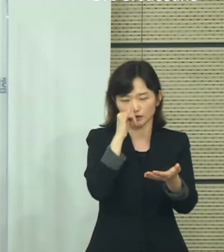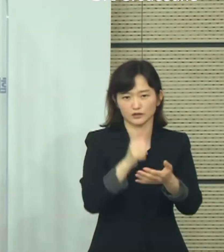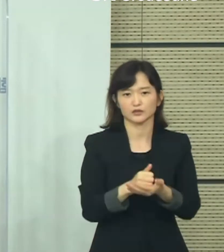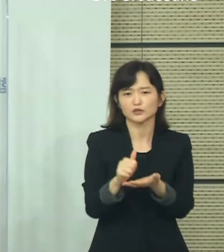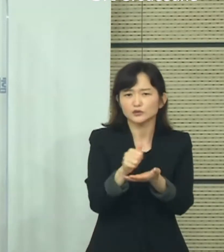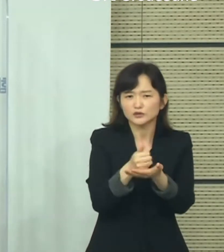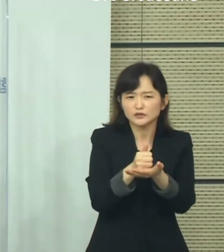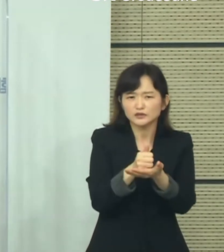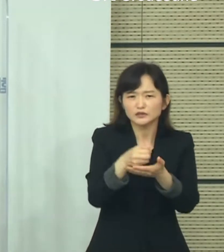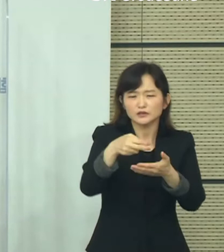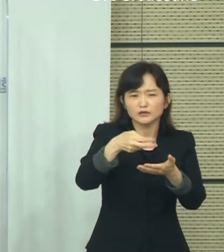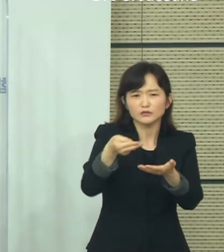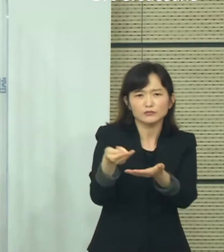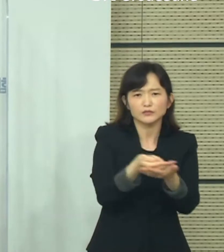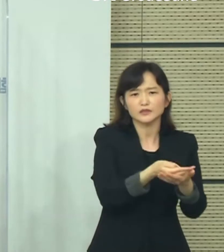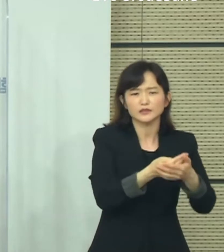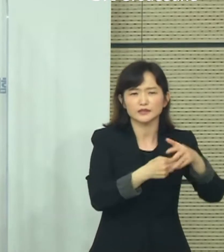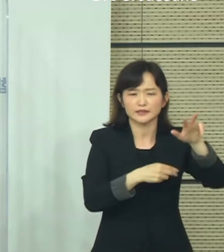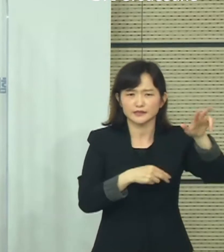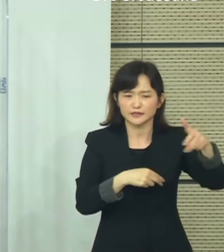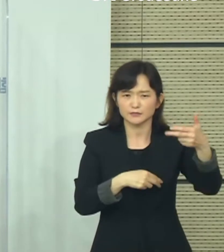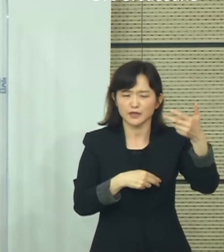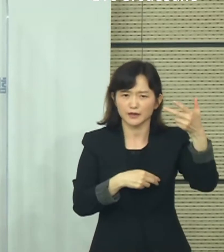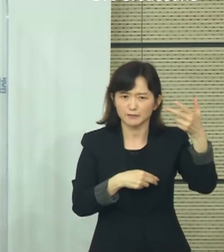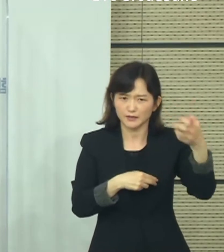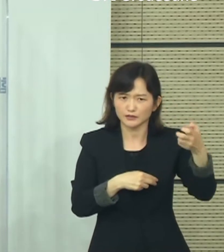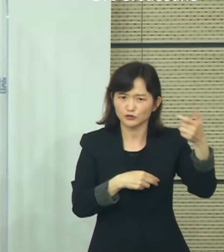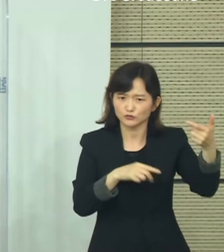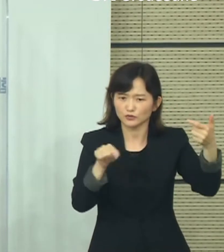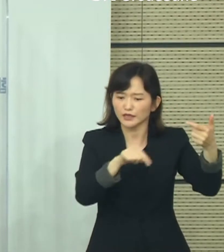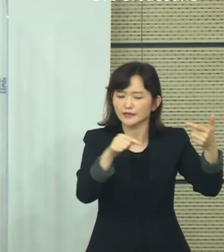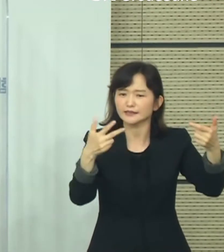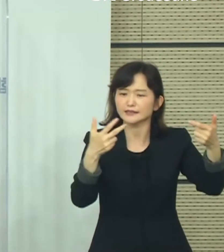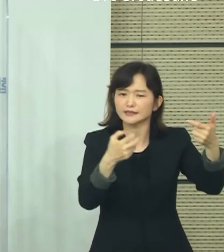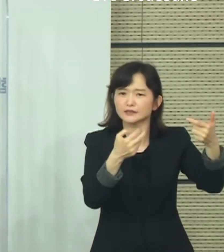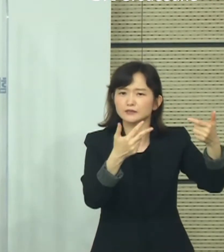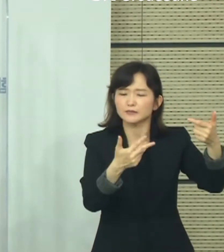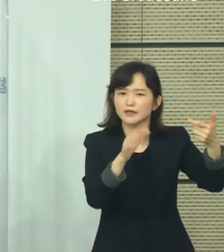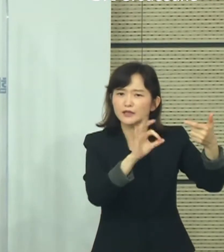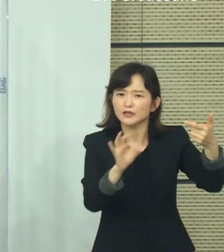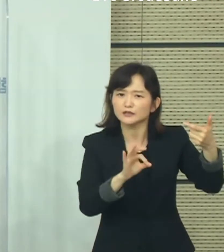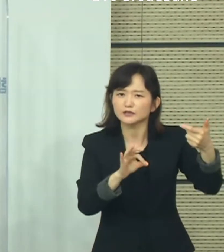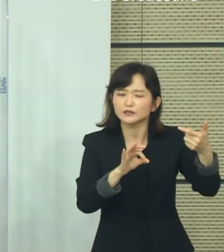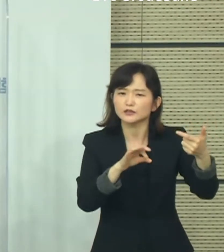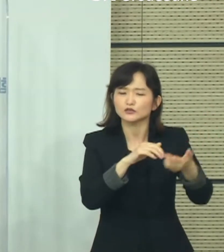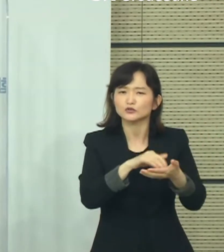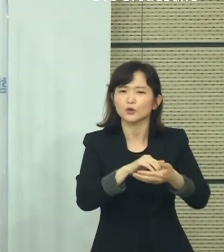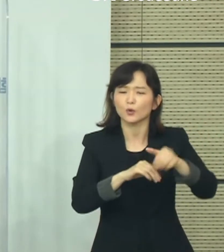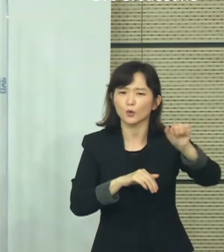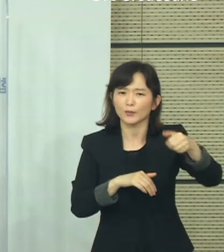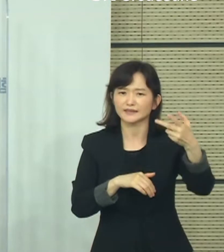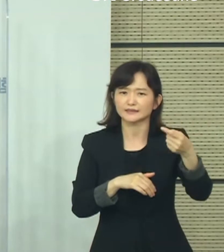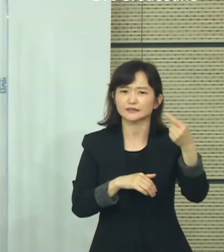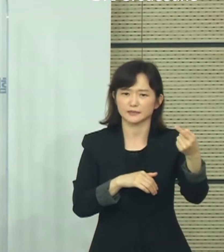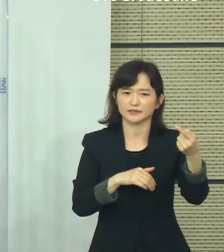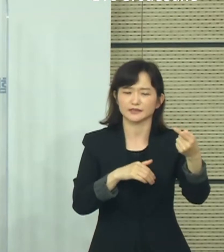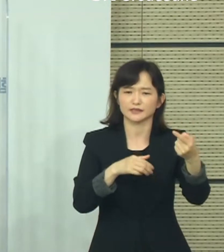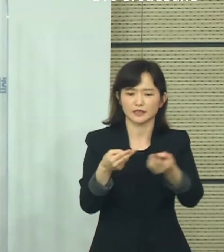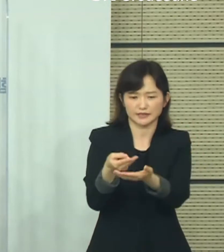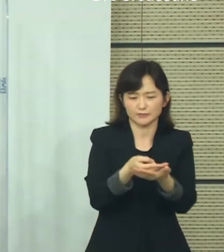전체 786개 병상 중 73%, 571병상의 여유가 있습니다.